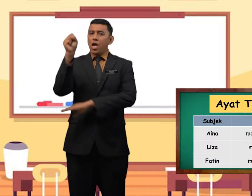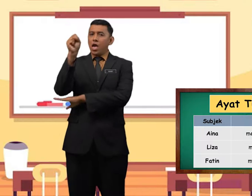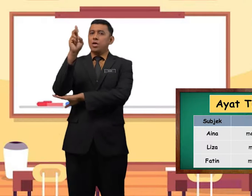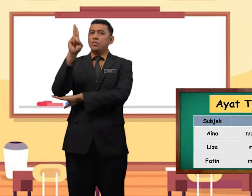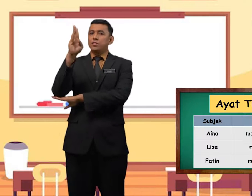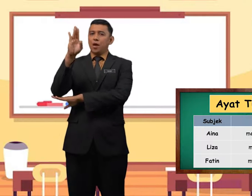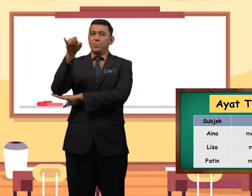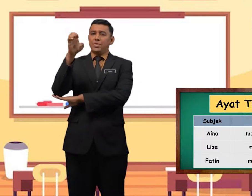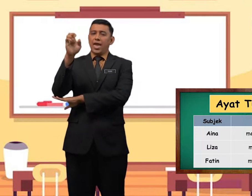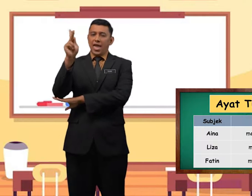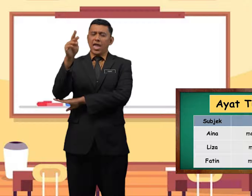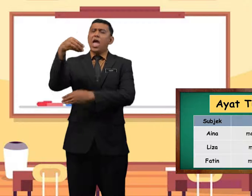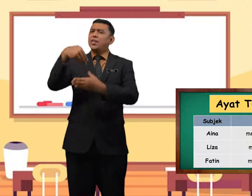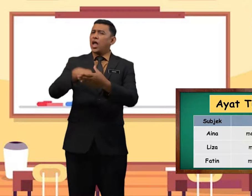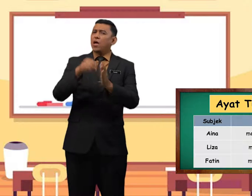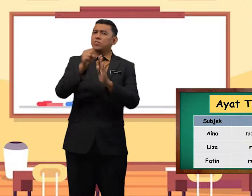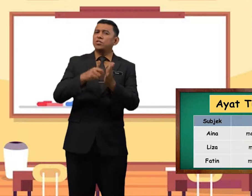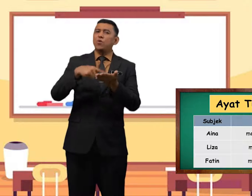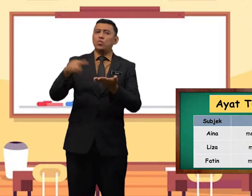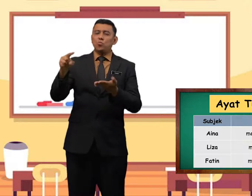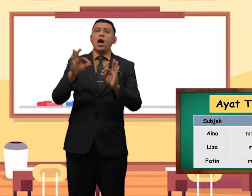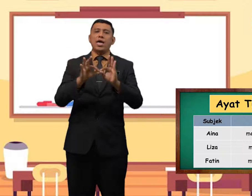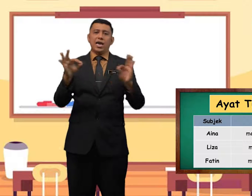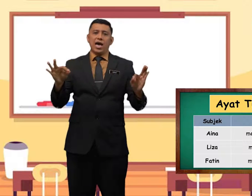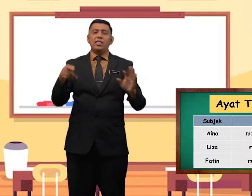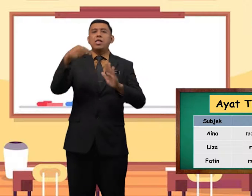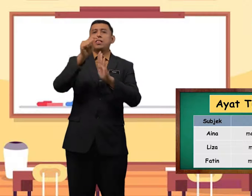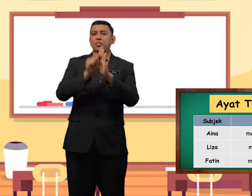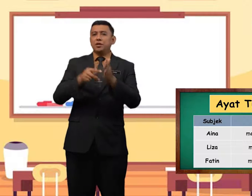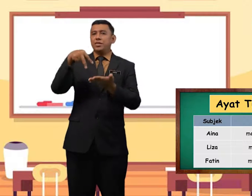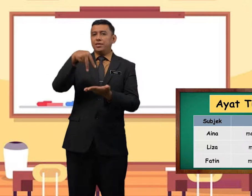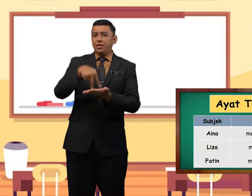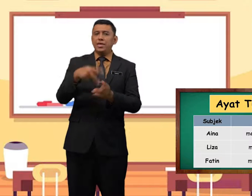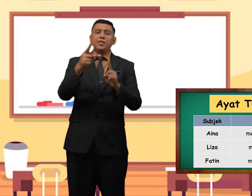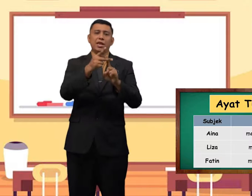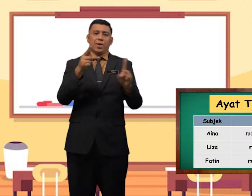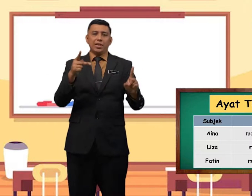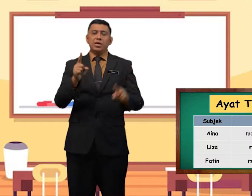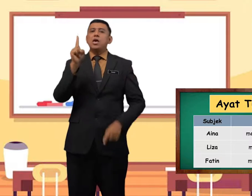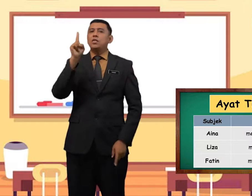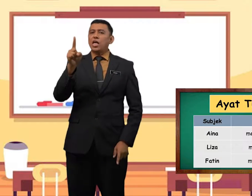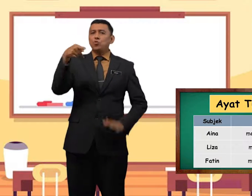subjek dalam sesuatu ayat terdiri daripada satu